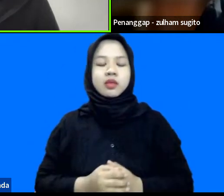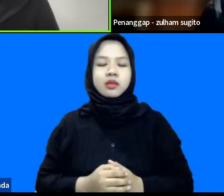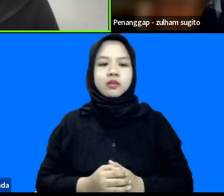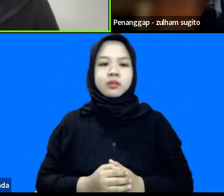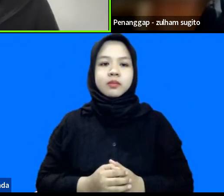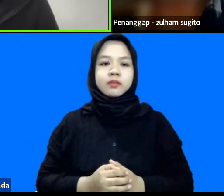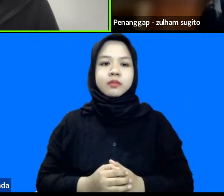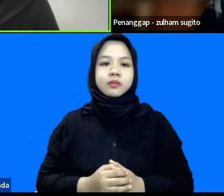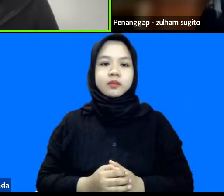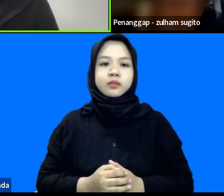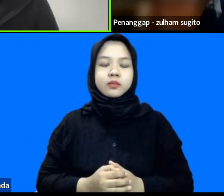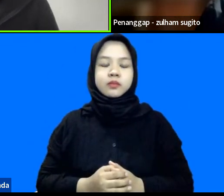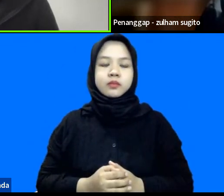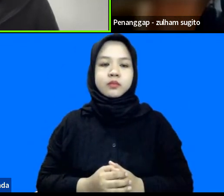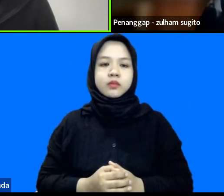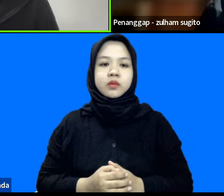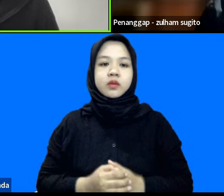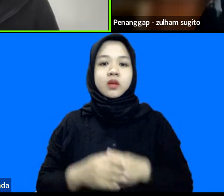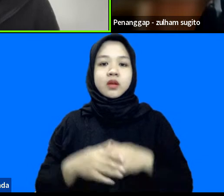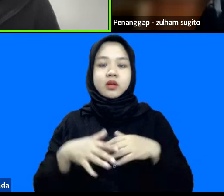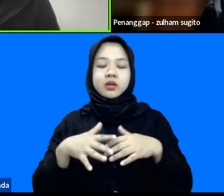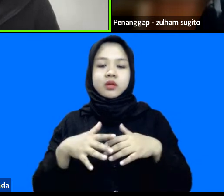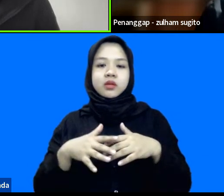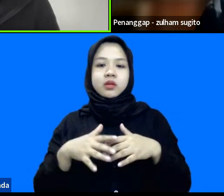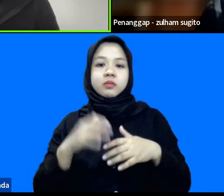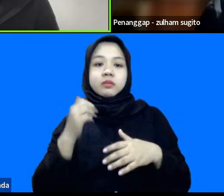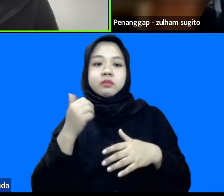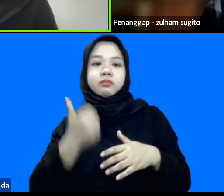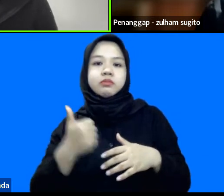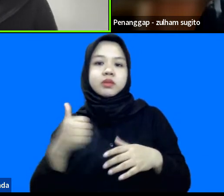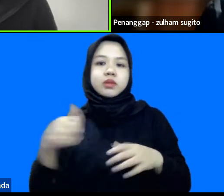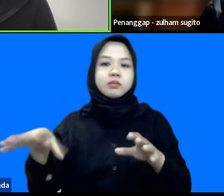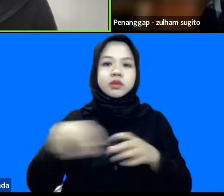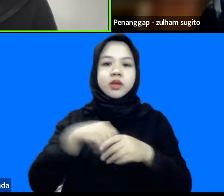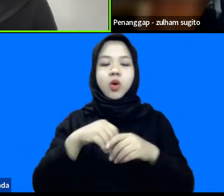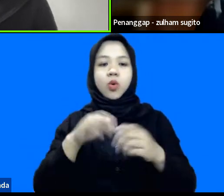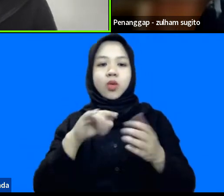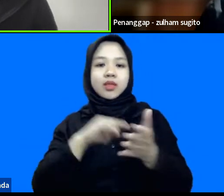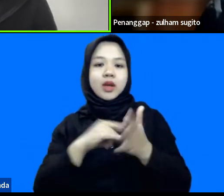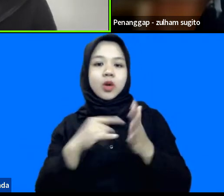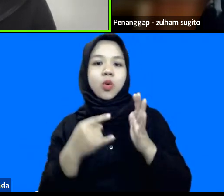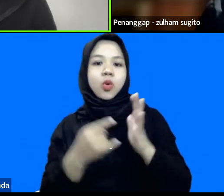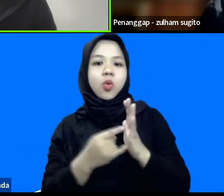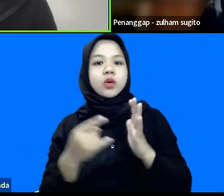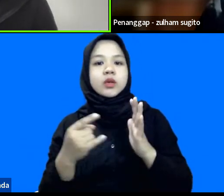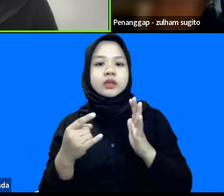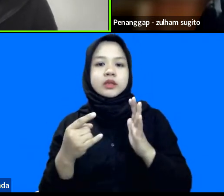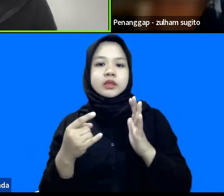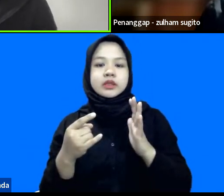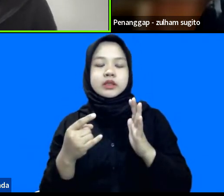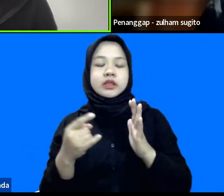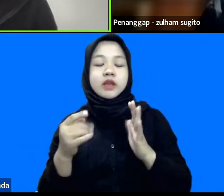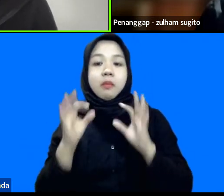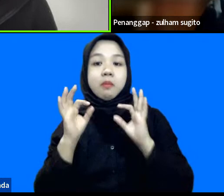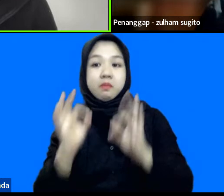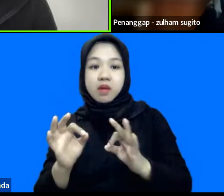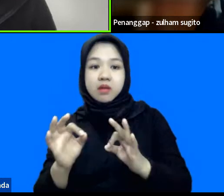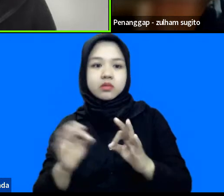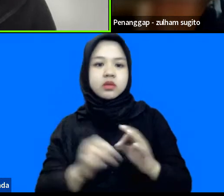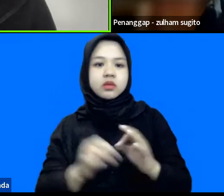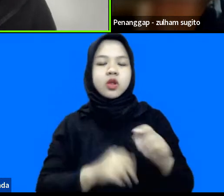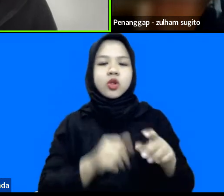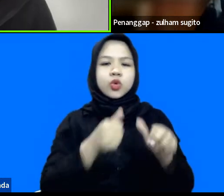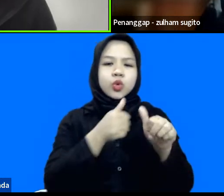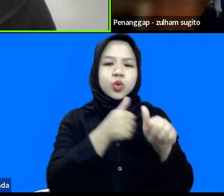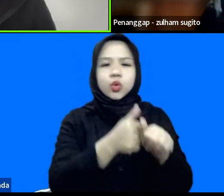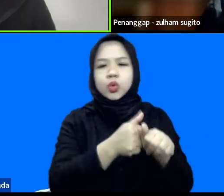untuk bisa menjangkau teknologi yang state of the art tersebut prototyping terus menerus